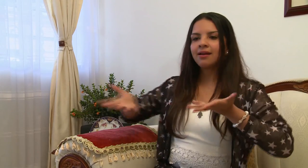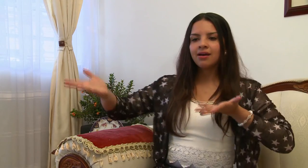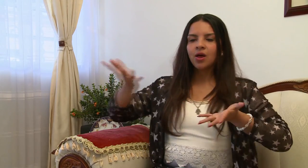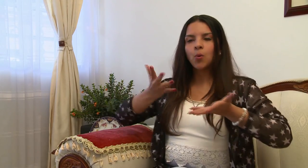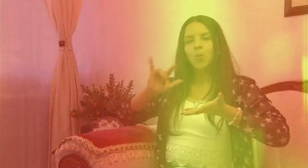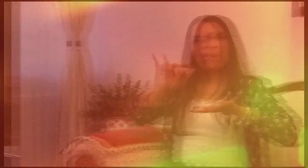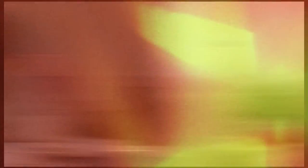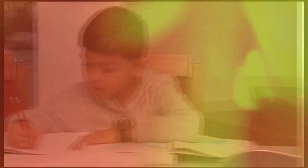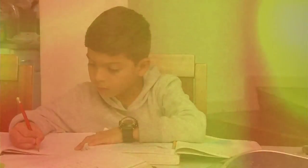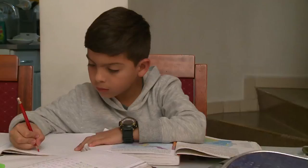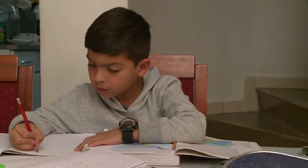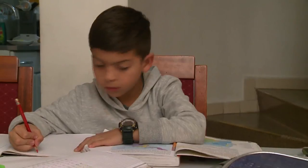excelente.